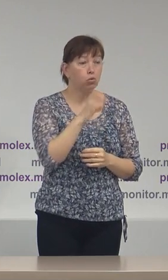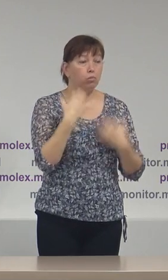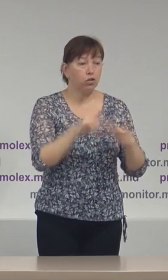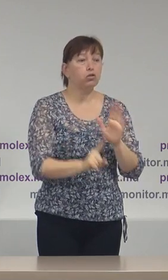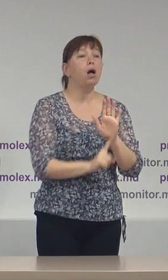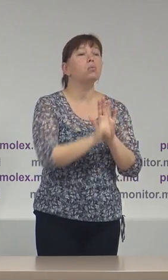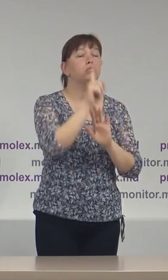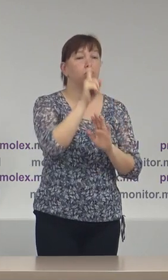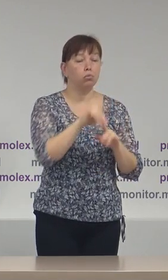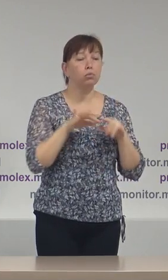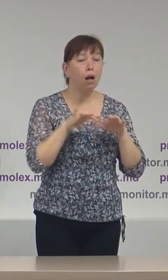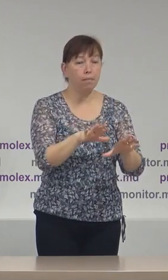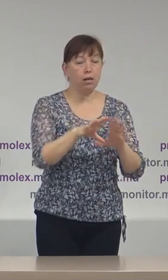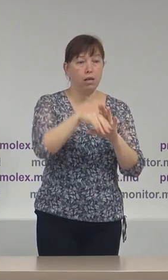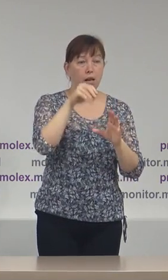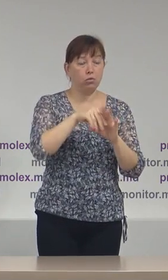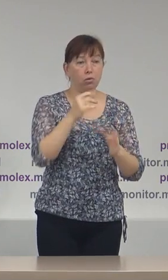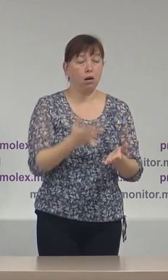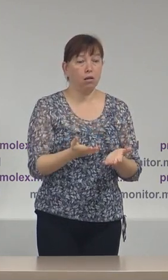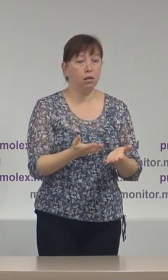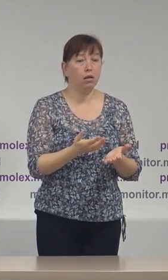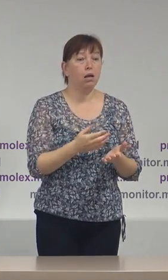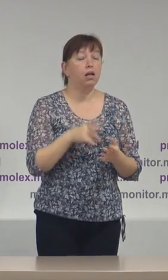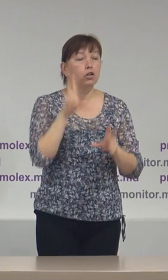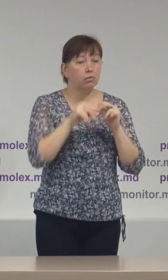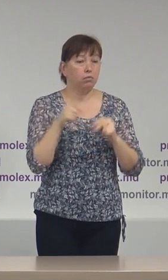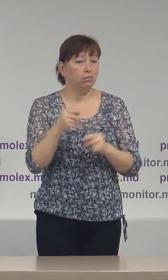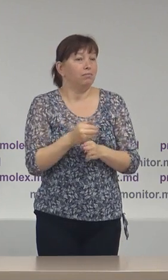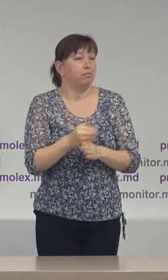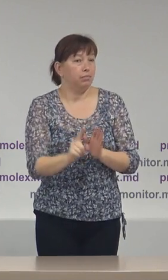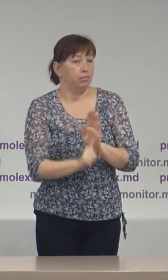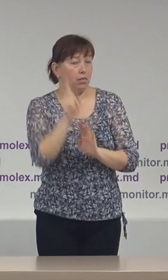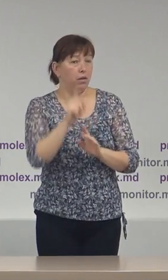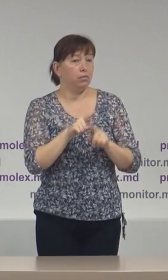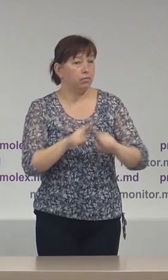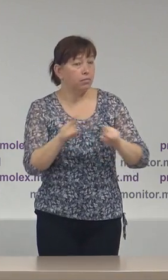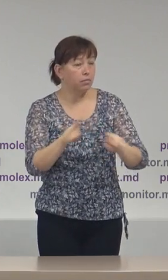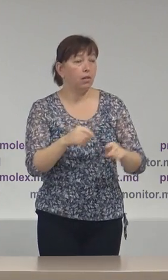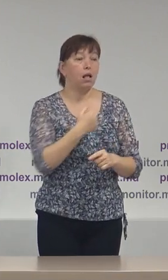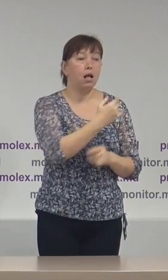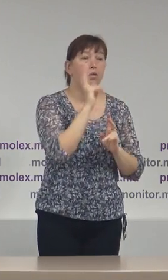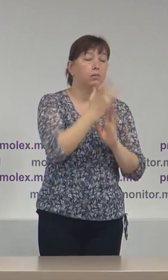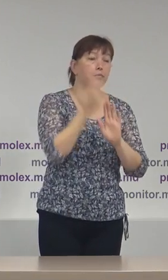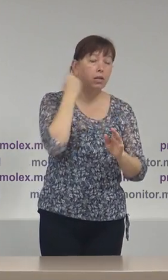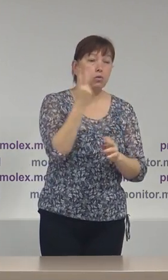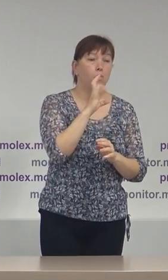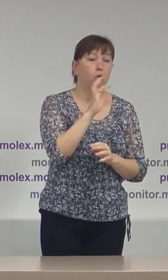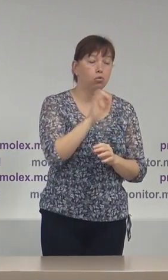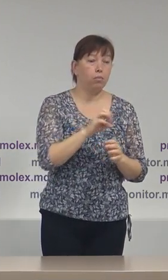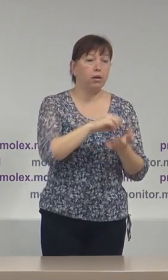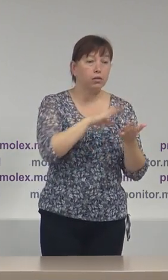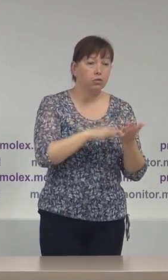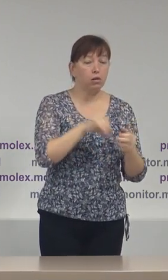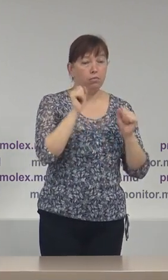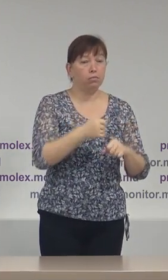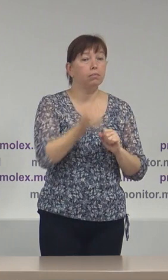început campania electorală. Noi suntem conștienți de faptul că listele de subscripții de către acești concurenți sau